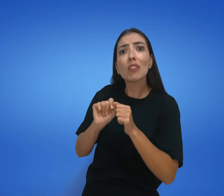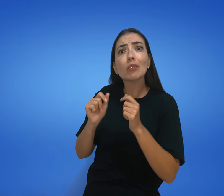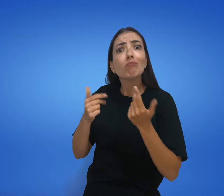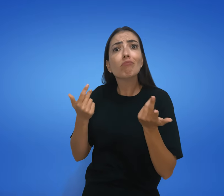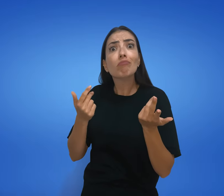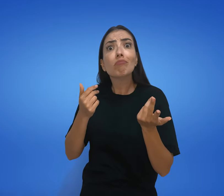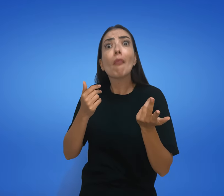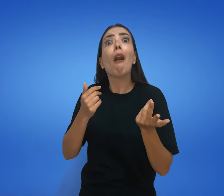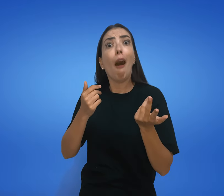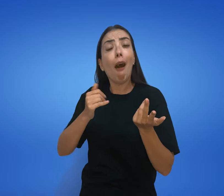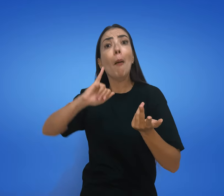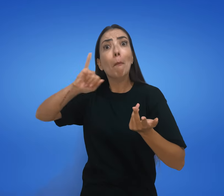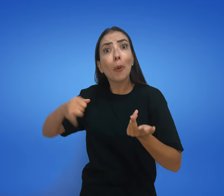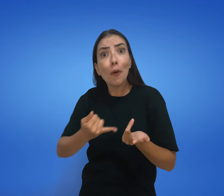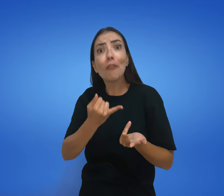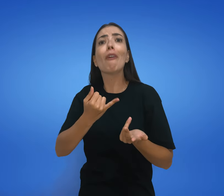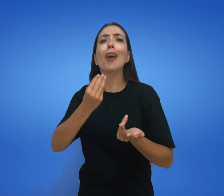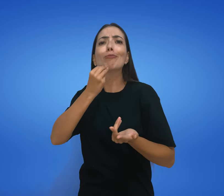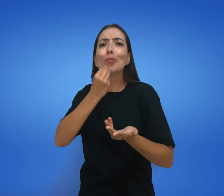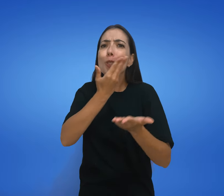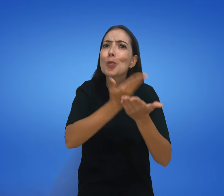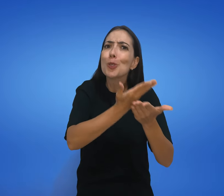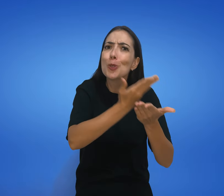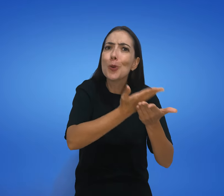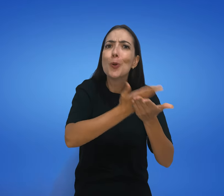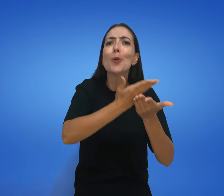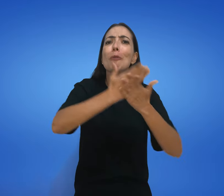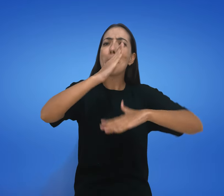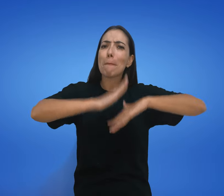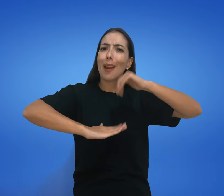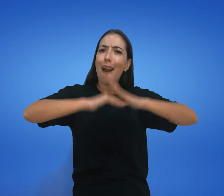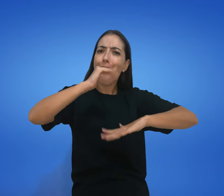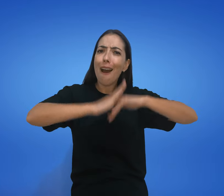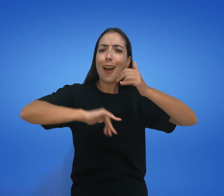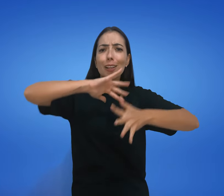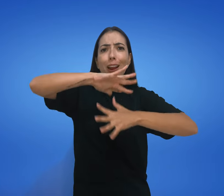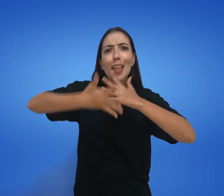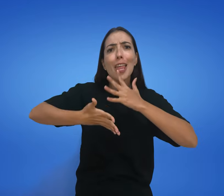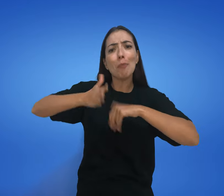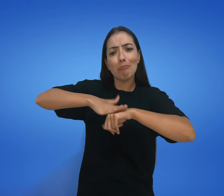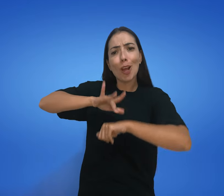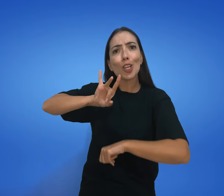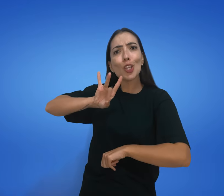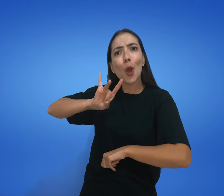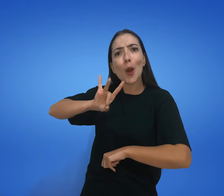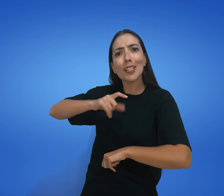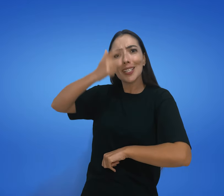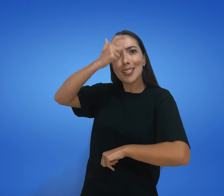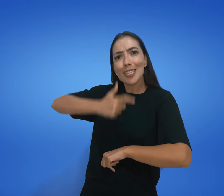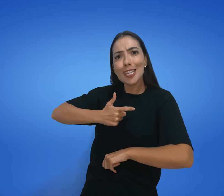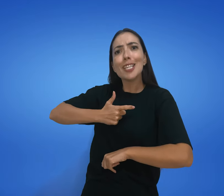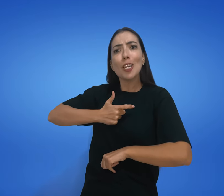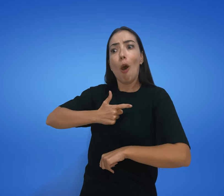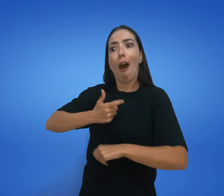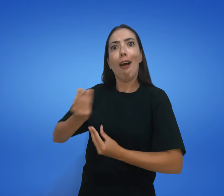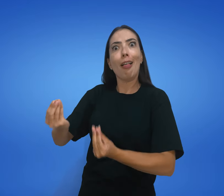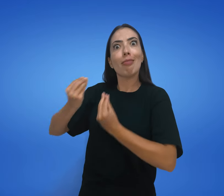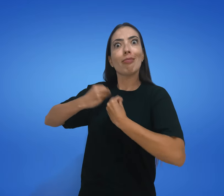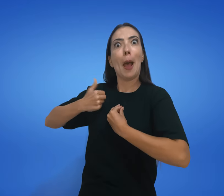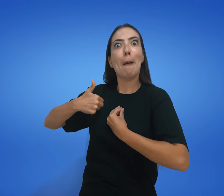Por isso, aproveite esse momento para você praticar a língua de sinais sozinho. Isso vai ser